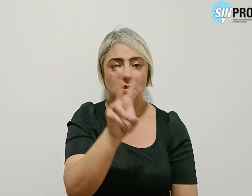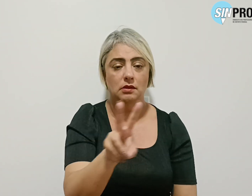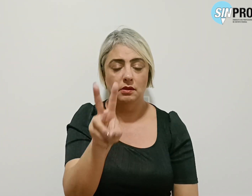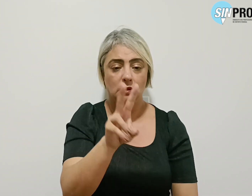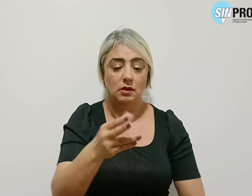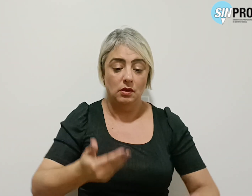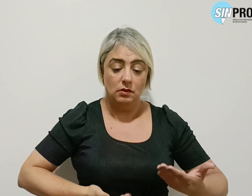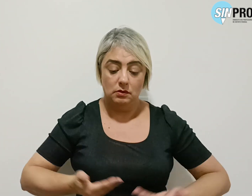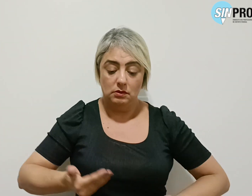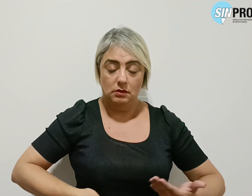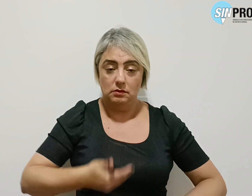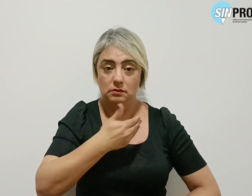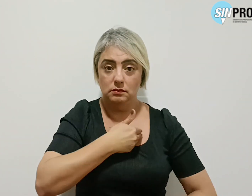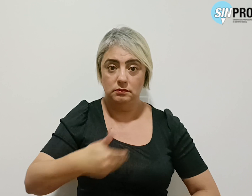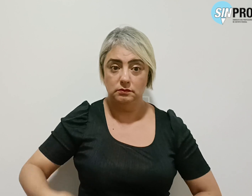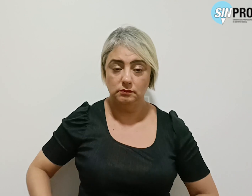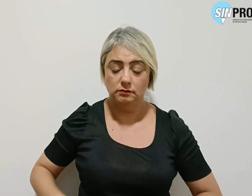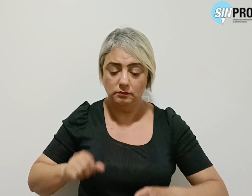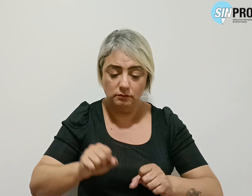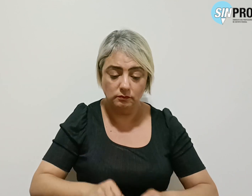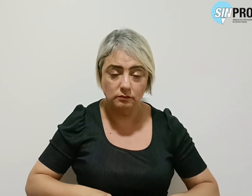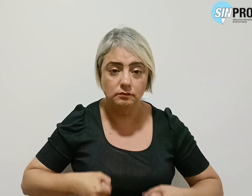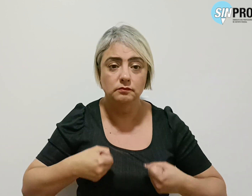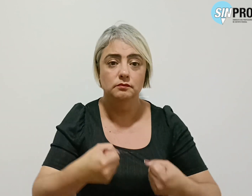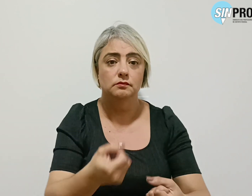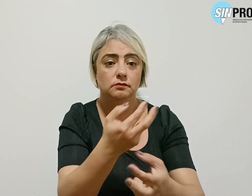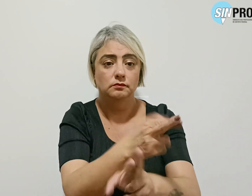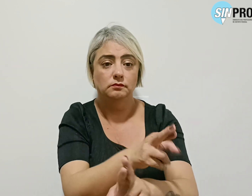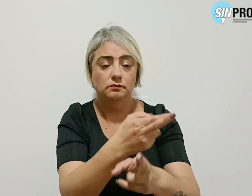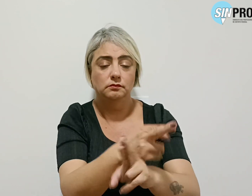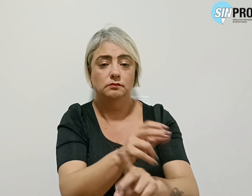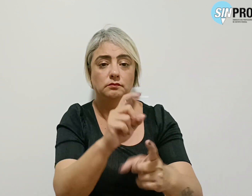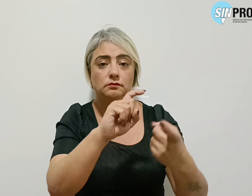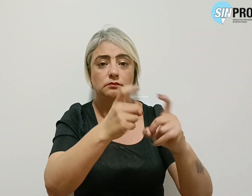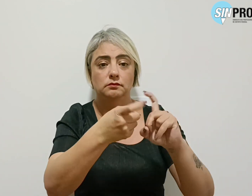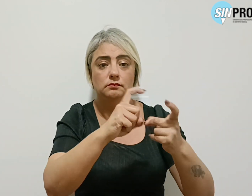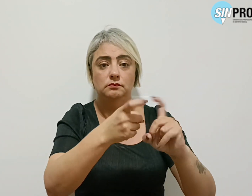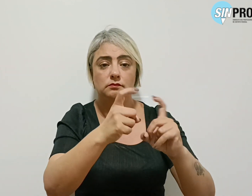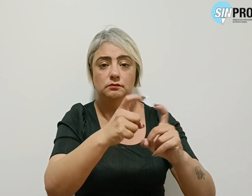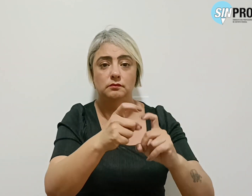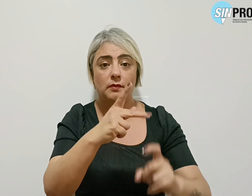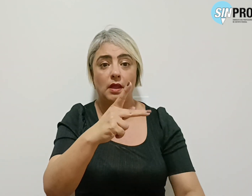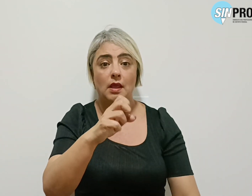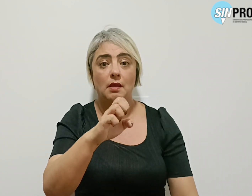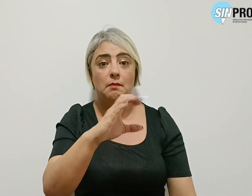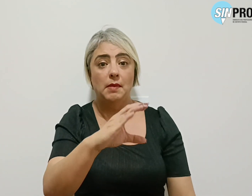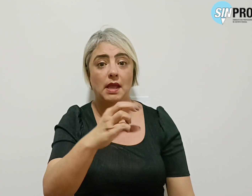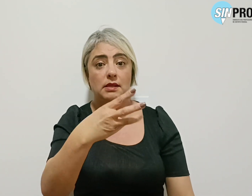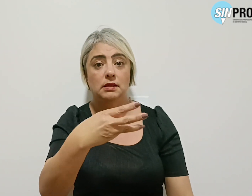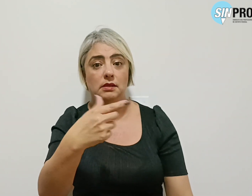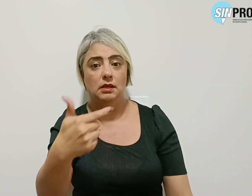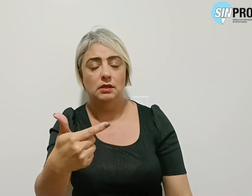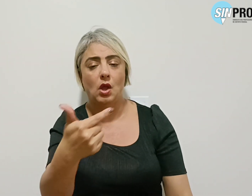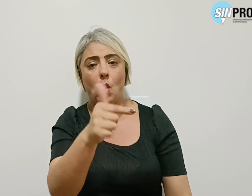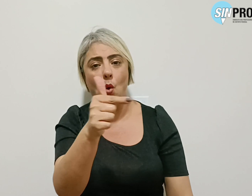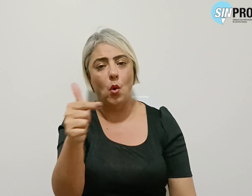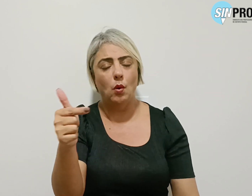serviço público e o combate à reforma administrativa, PEC 32, entre outros pontos.